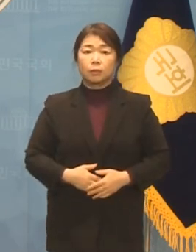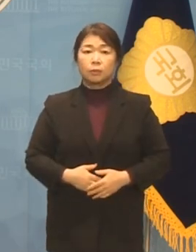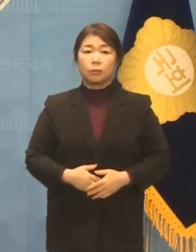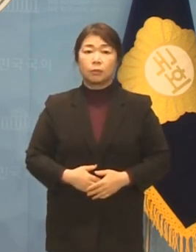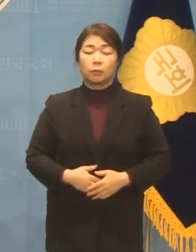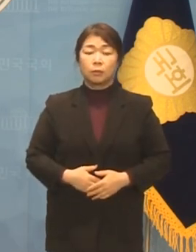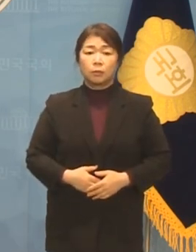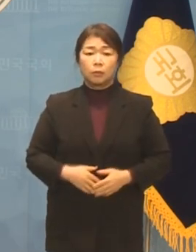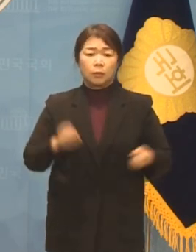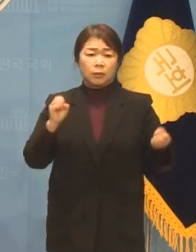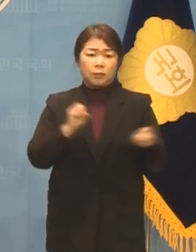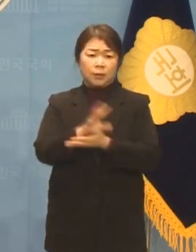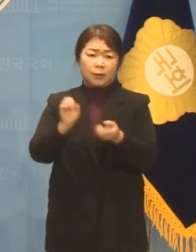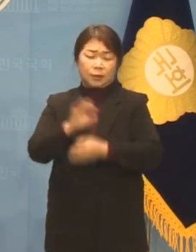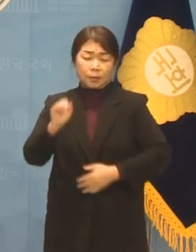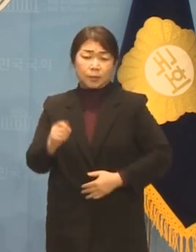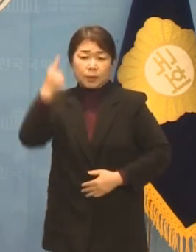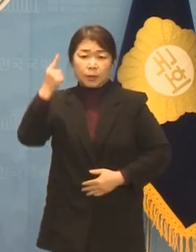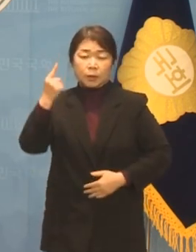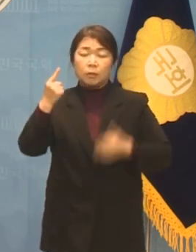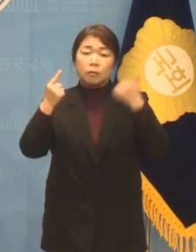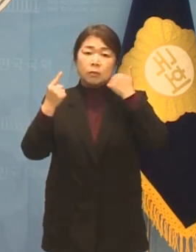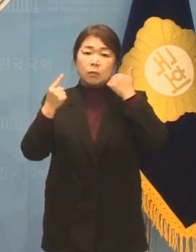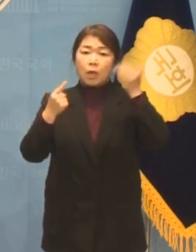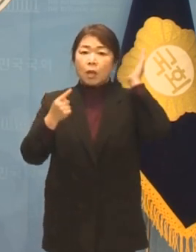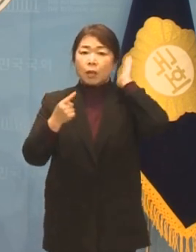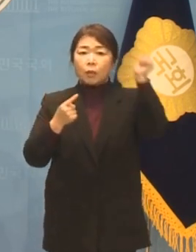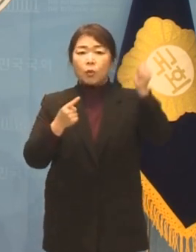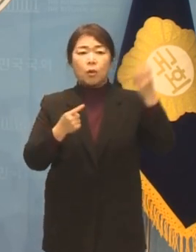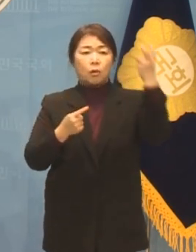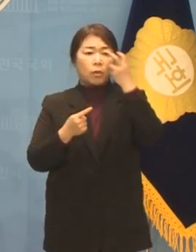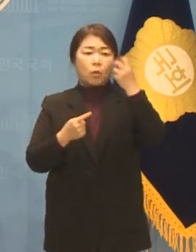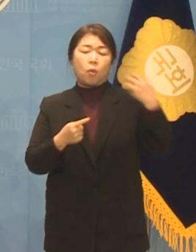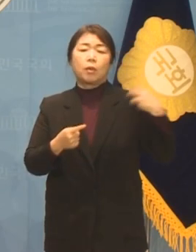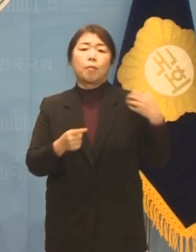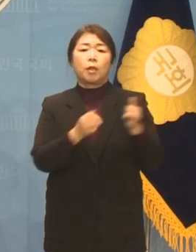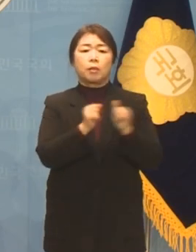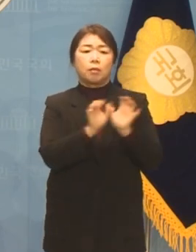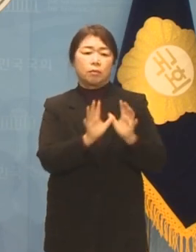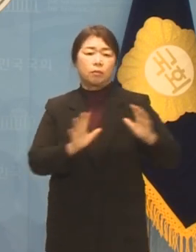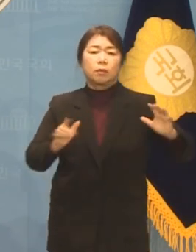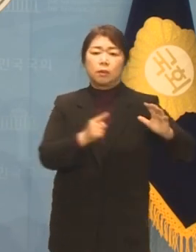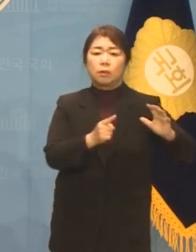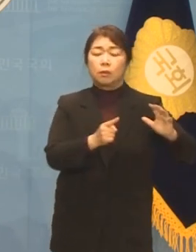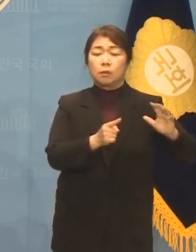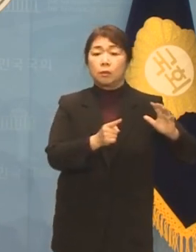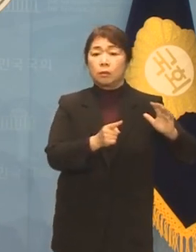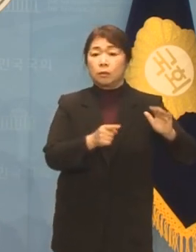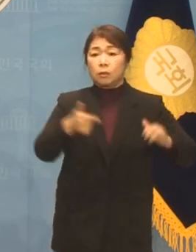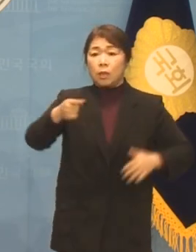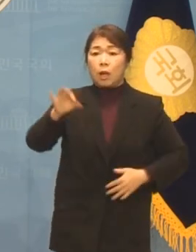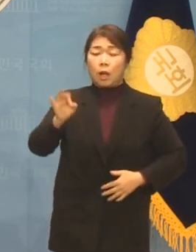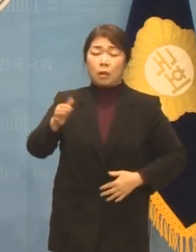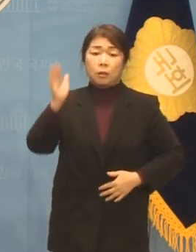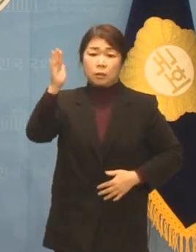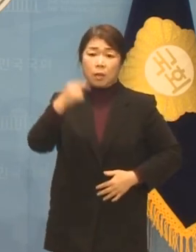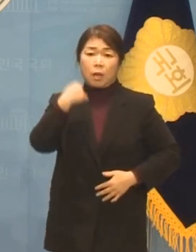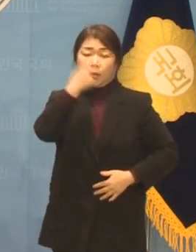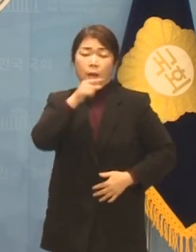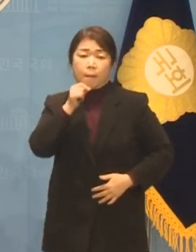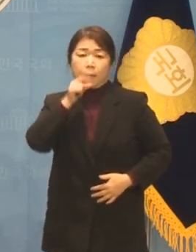난동을 일으킨 건 대통령 경호처입니다. 강 의원이 입을 열자마자